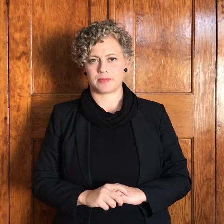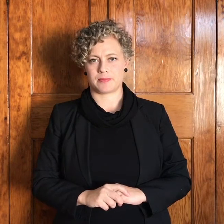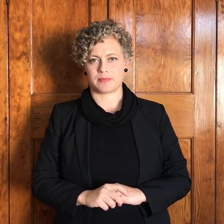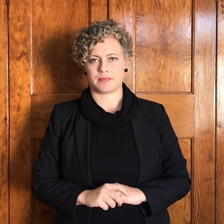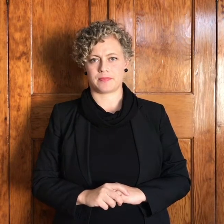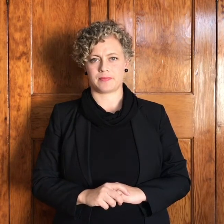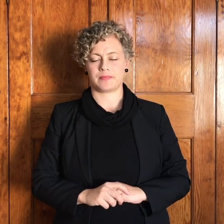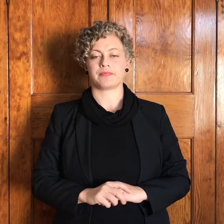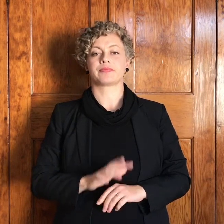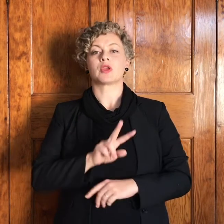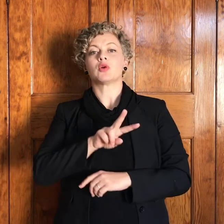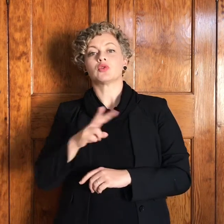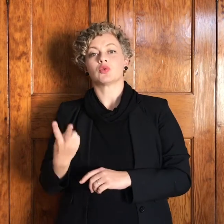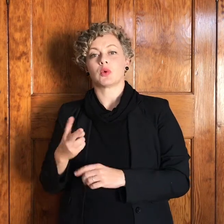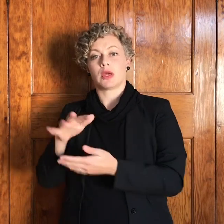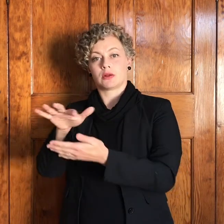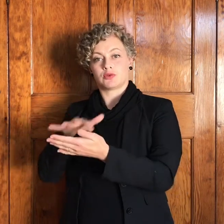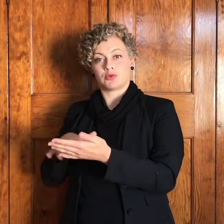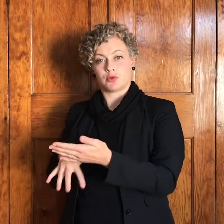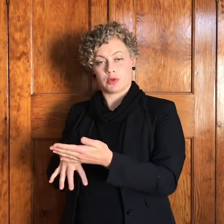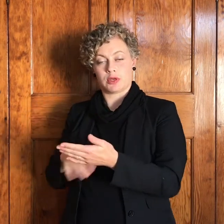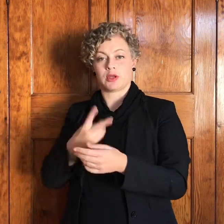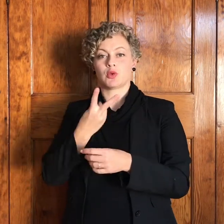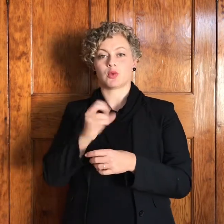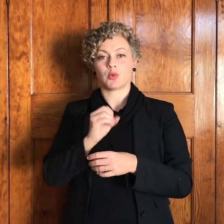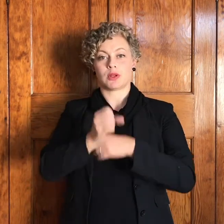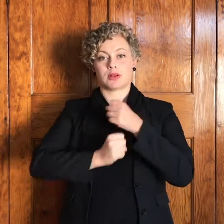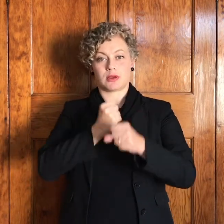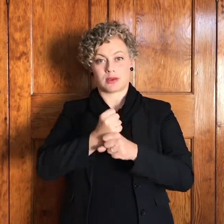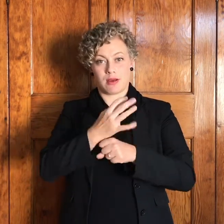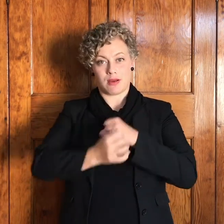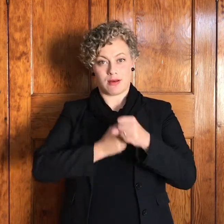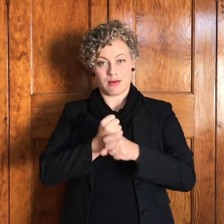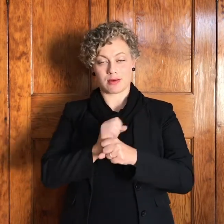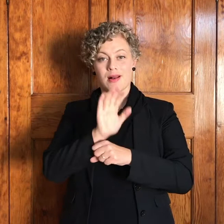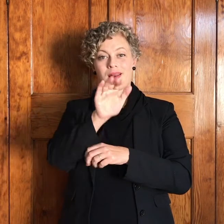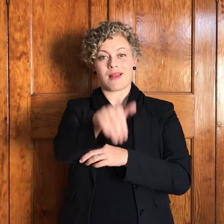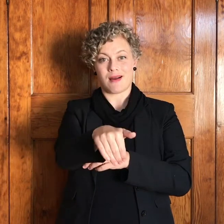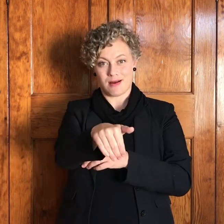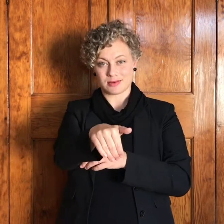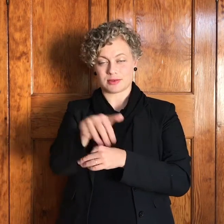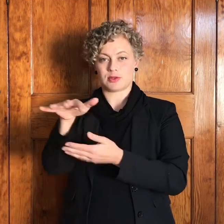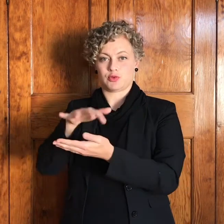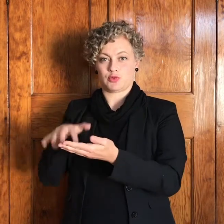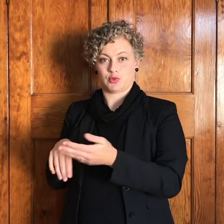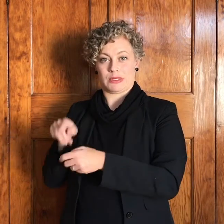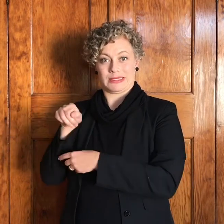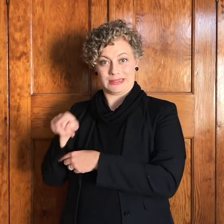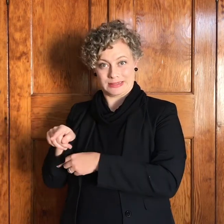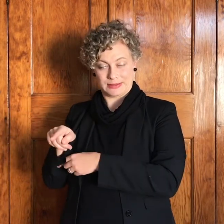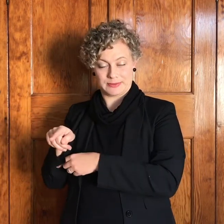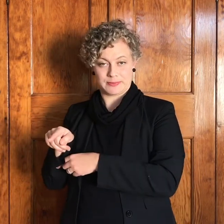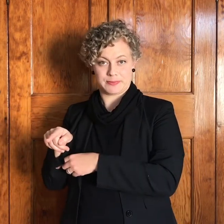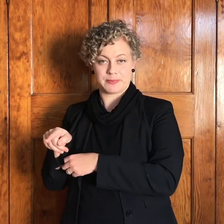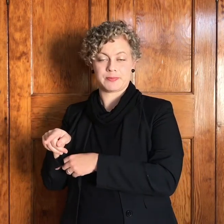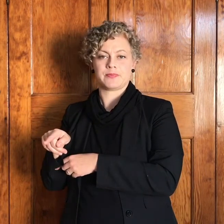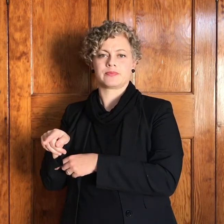die tweede skrifleesing is 20 jaar later intussen het daar baie gebeur met met